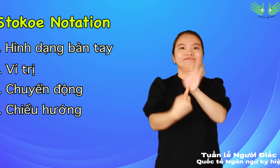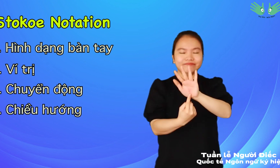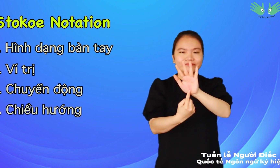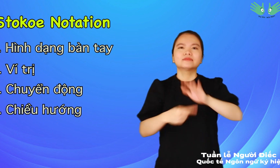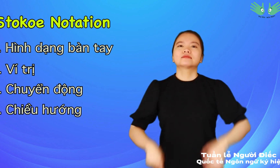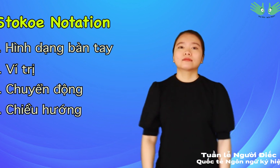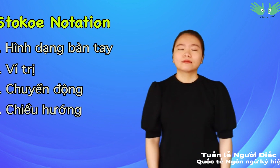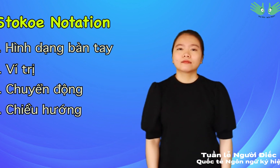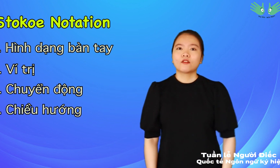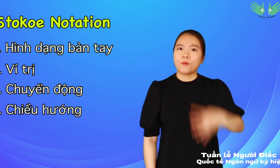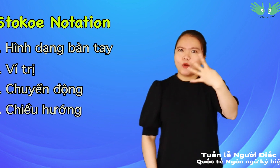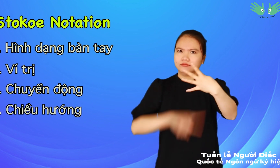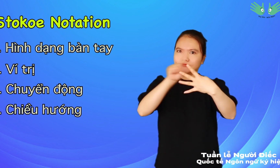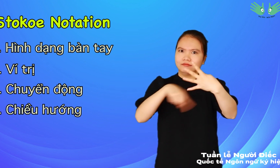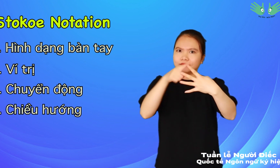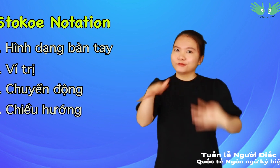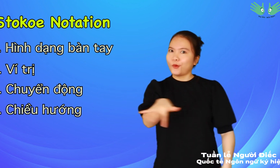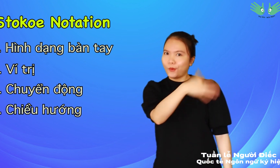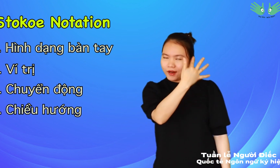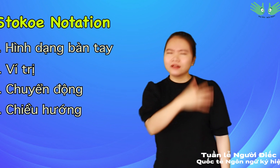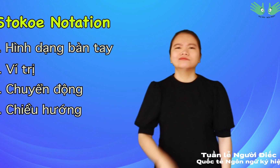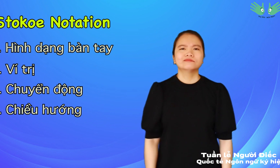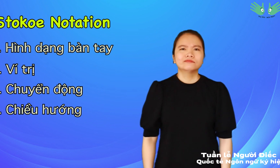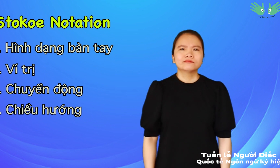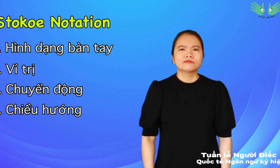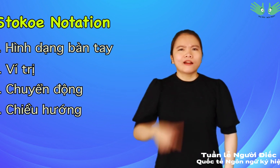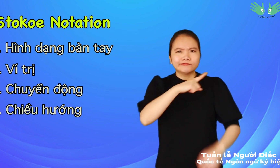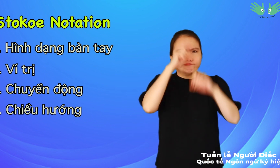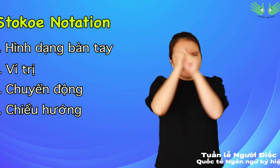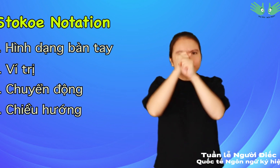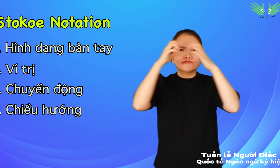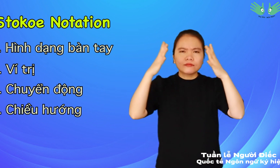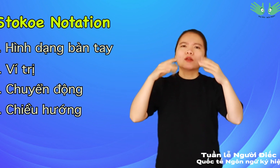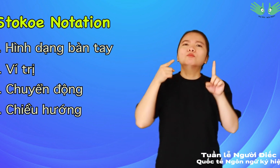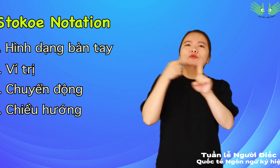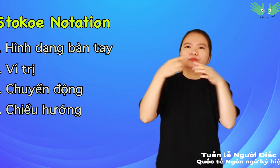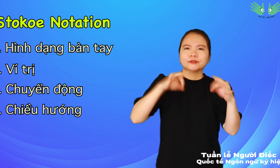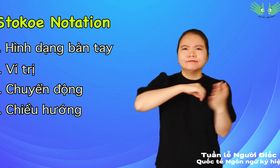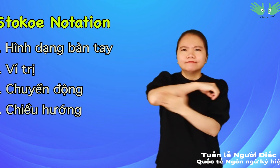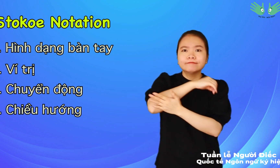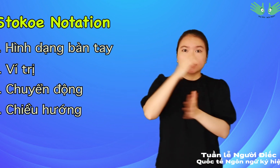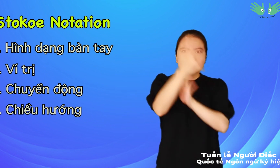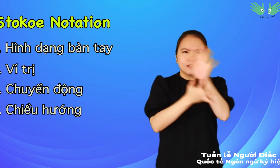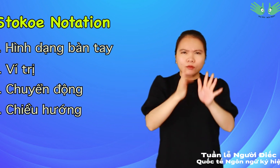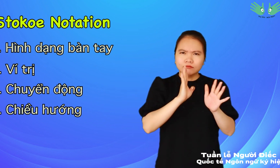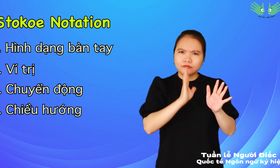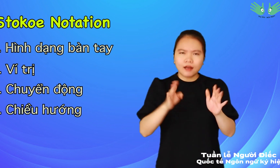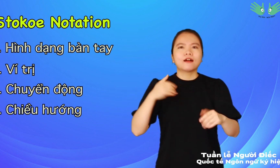được bổ sung đó là chiều hướng của lòng bàn tay Hệ thống ký hiệu này được phát minh nhằm giúp hoàn